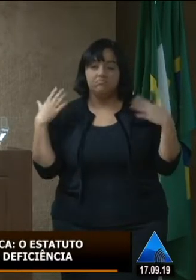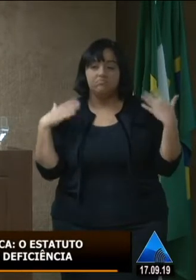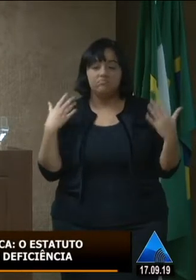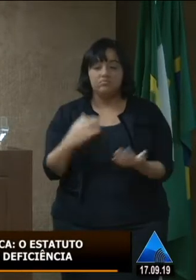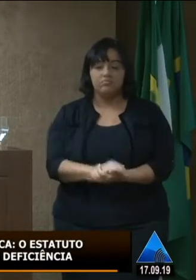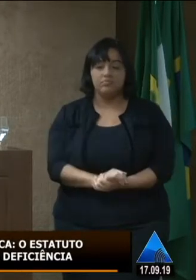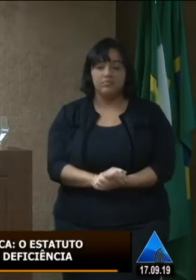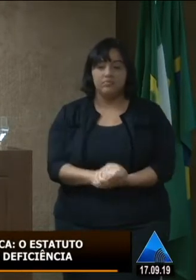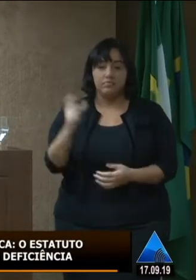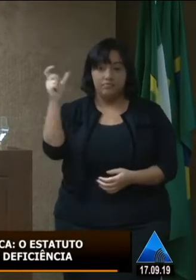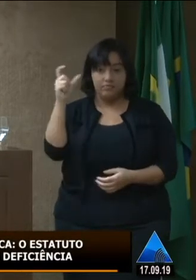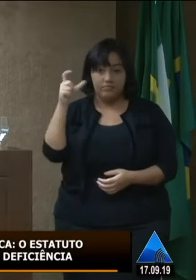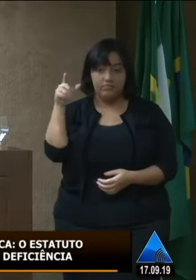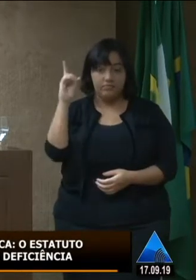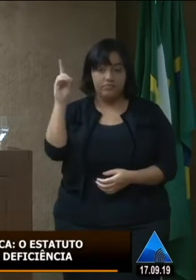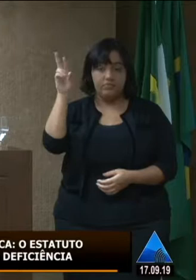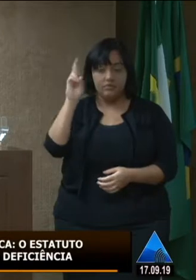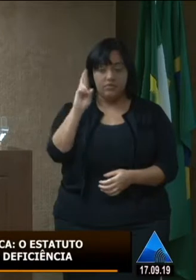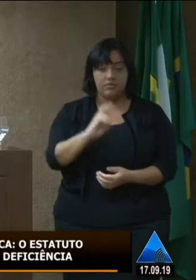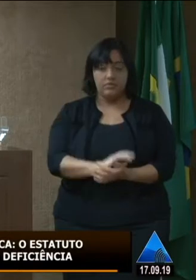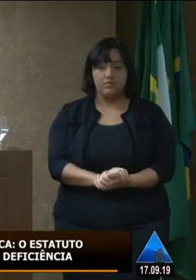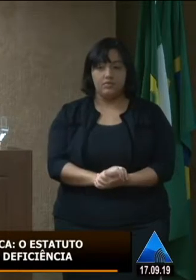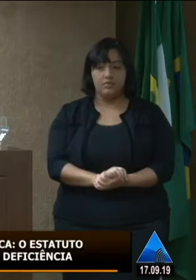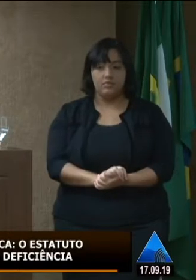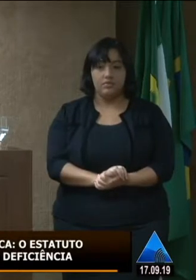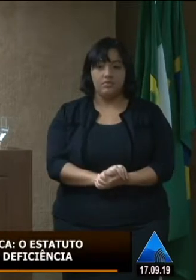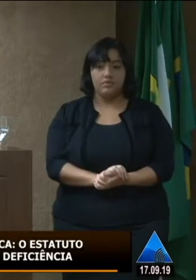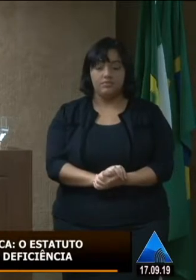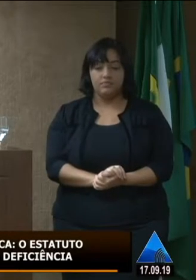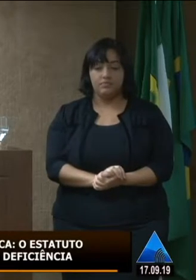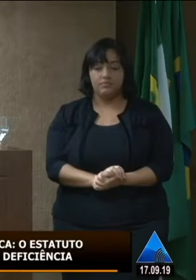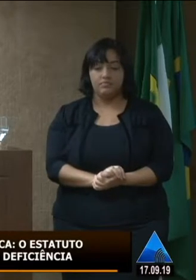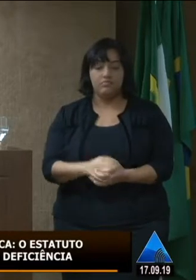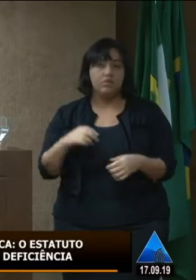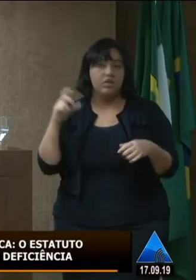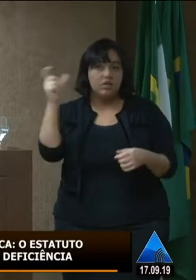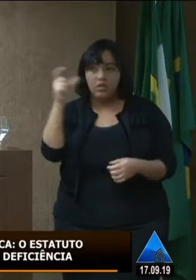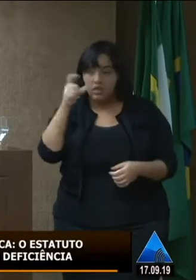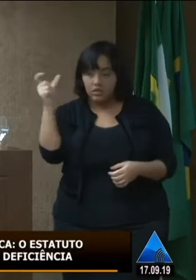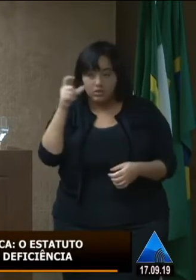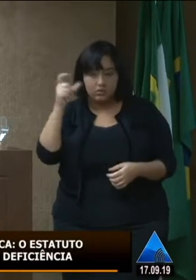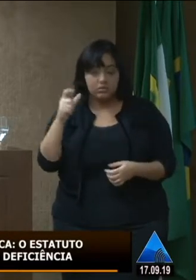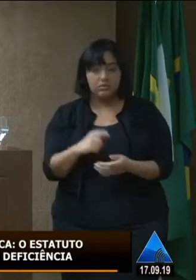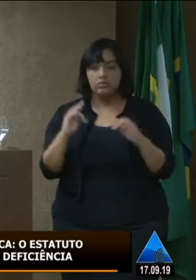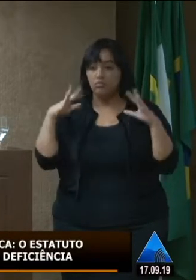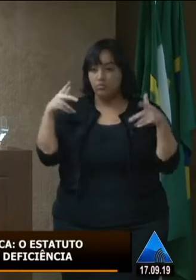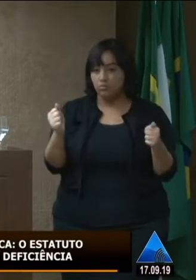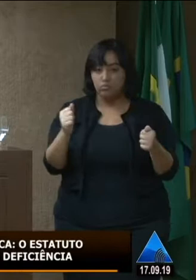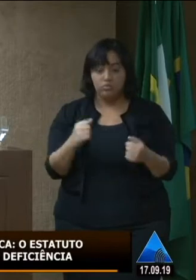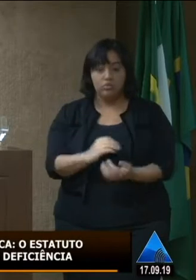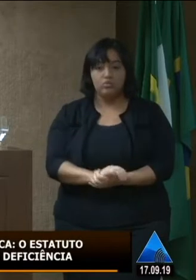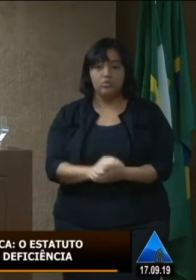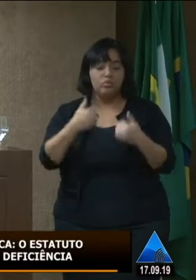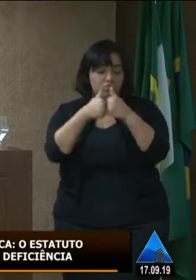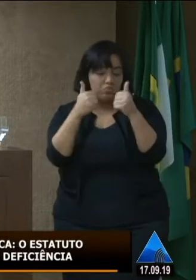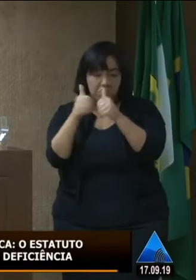carteira do DR, carteira de Parnamirim dos Interbairros, carteira de Trampolim, que também é do ônibus de